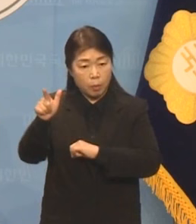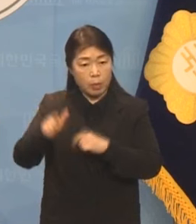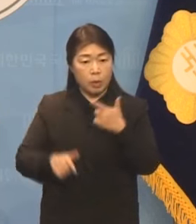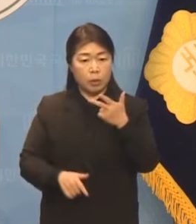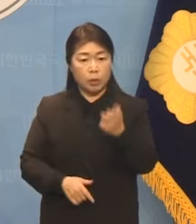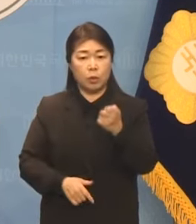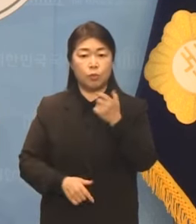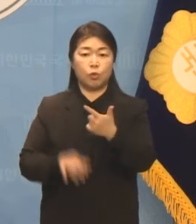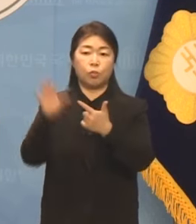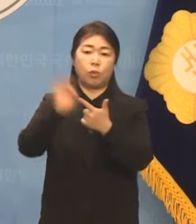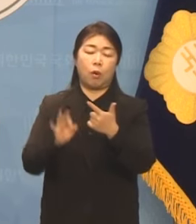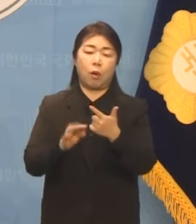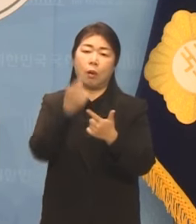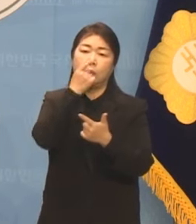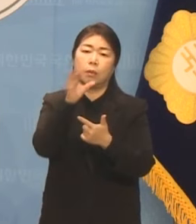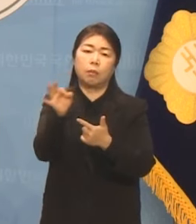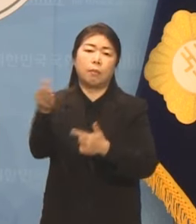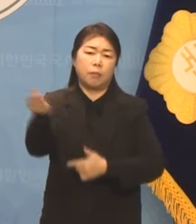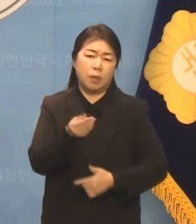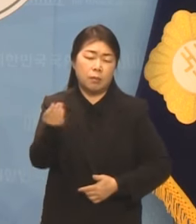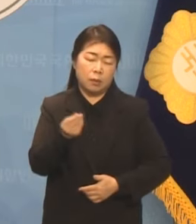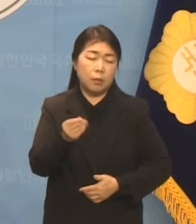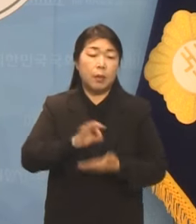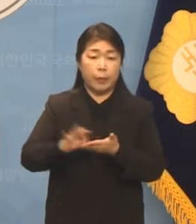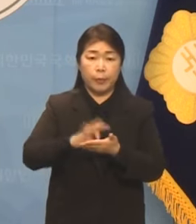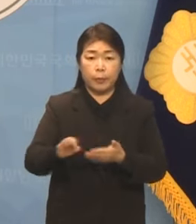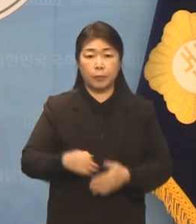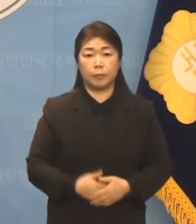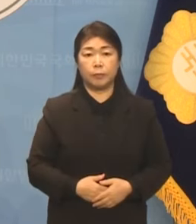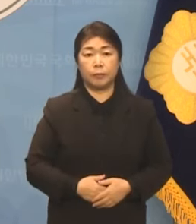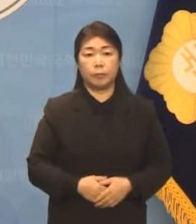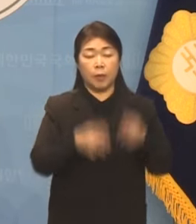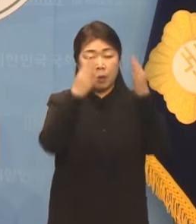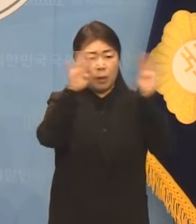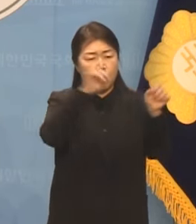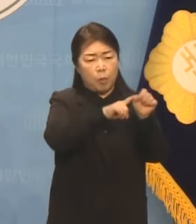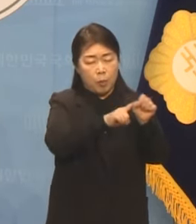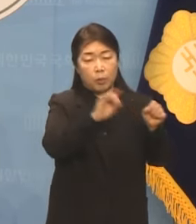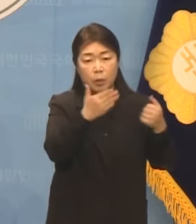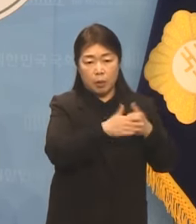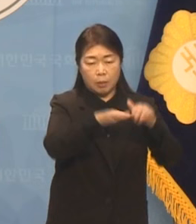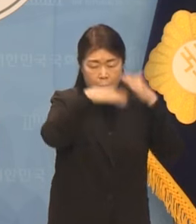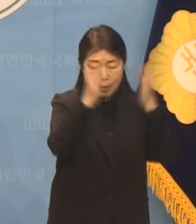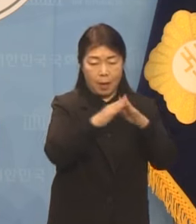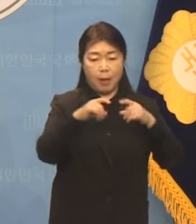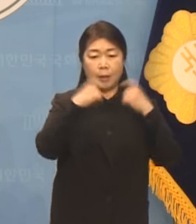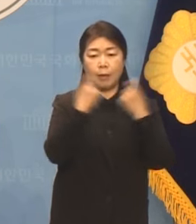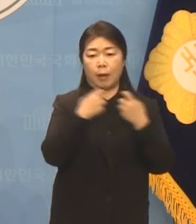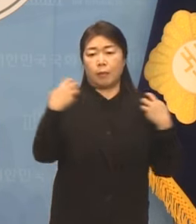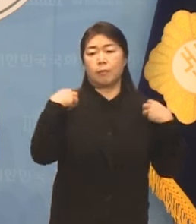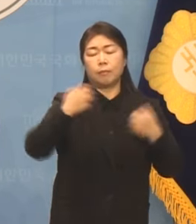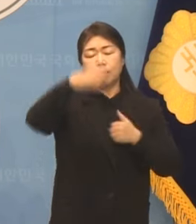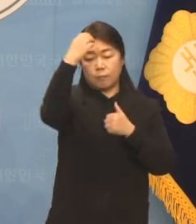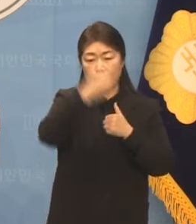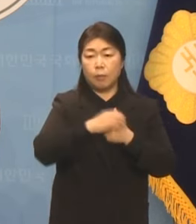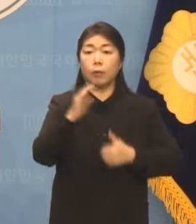대학이 보편화된 사회에서 소요되는 막대한 비용 모두 개인이 부담하고 있는 상황입니다.